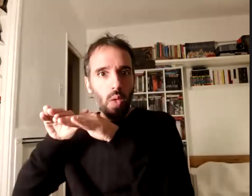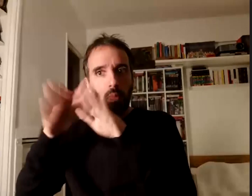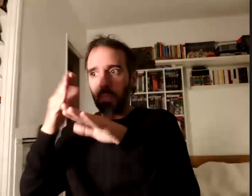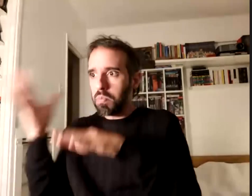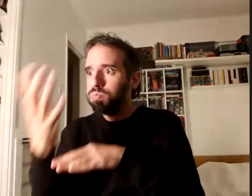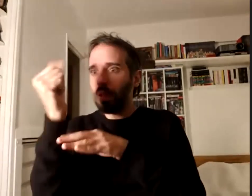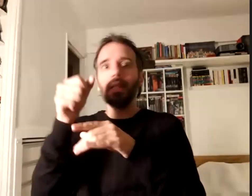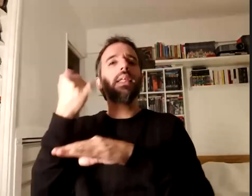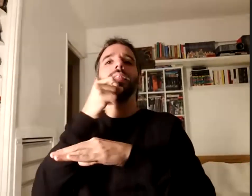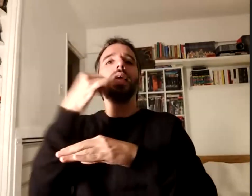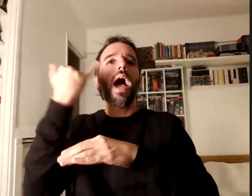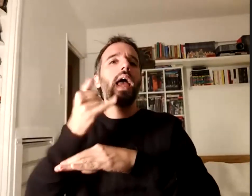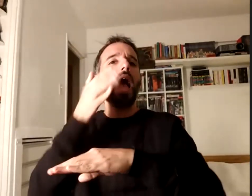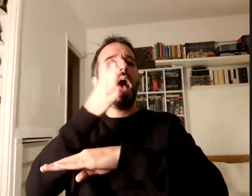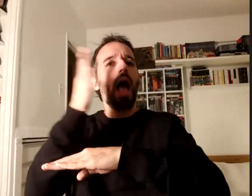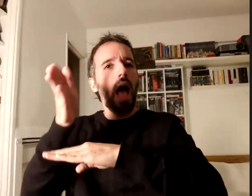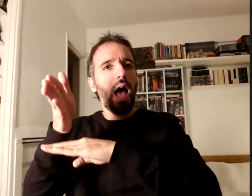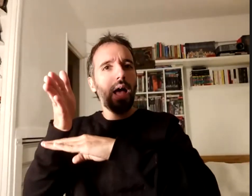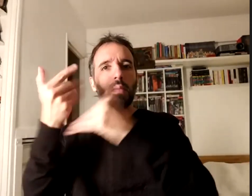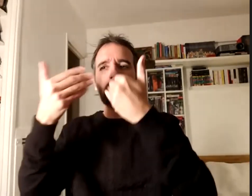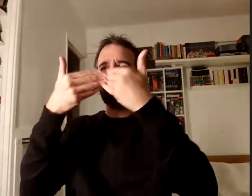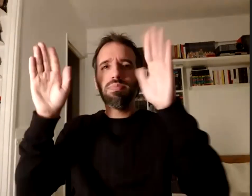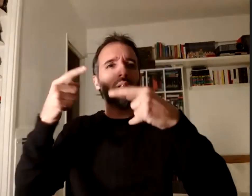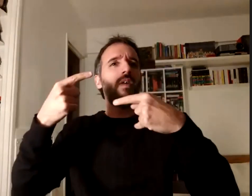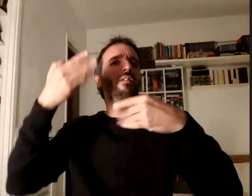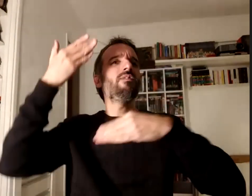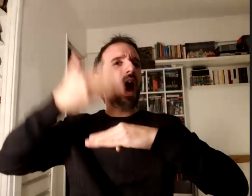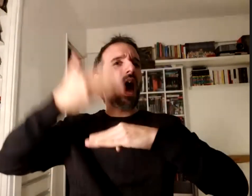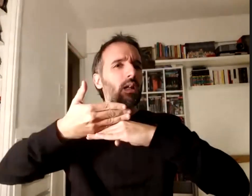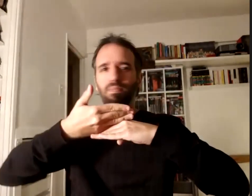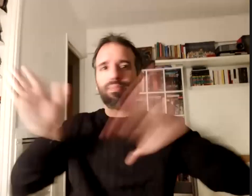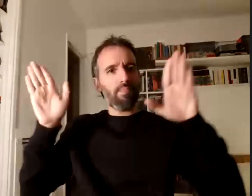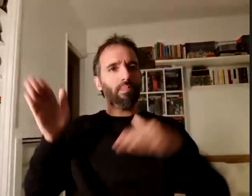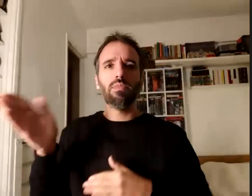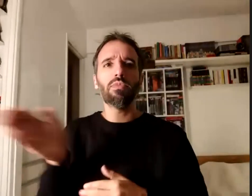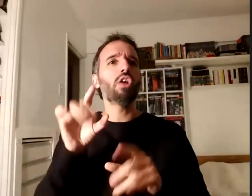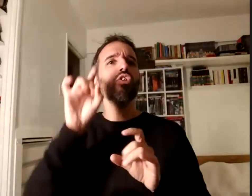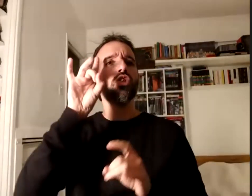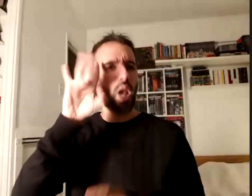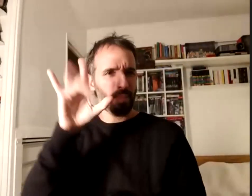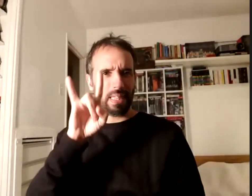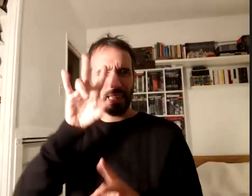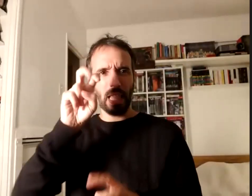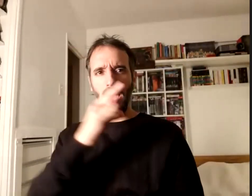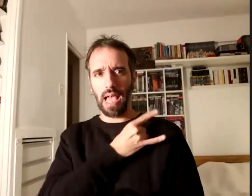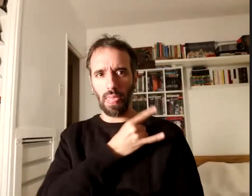tenuinamente todas las prácticas no solamente las academias pensaba que hoy